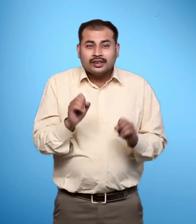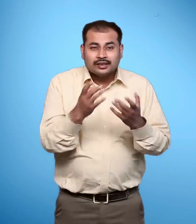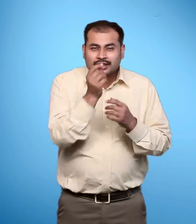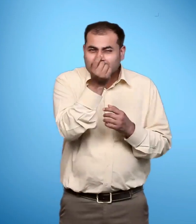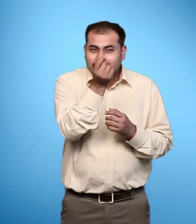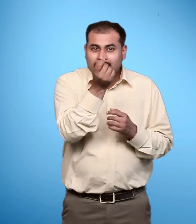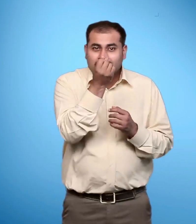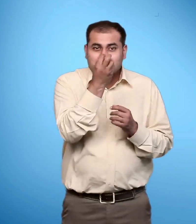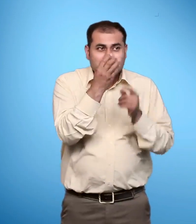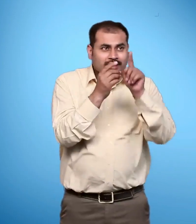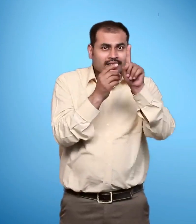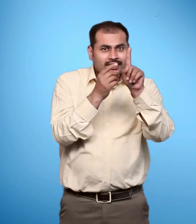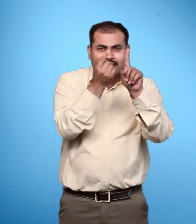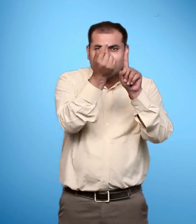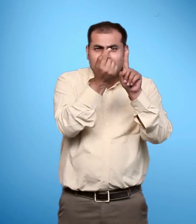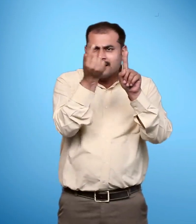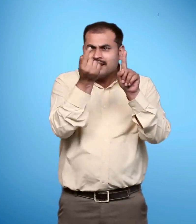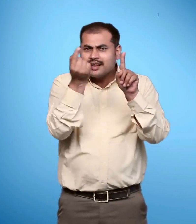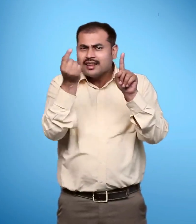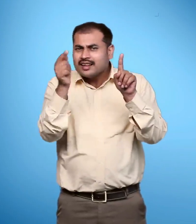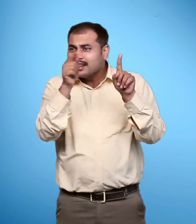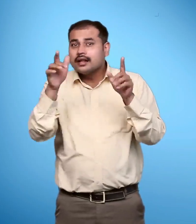हर अंक का एक खास स्थानी अर्थ है